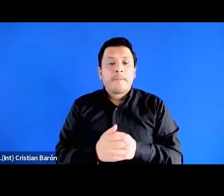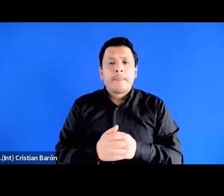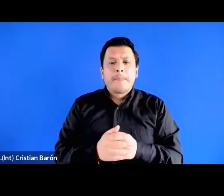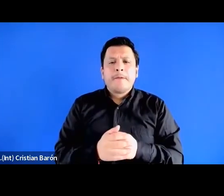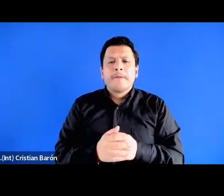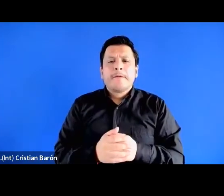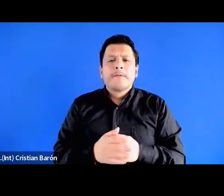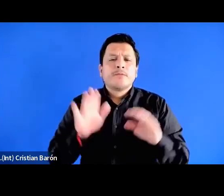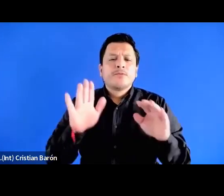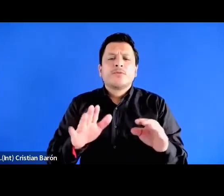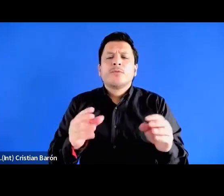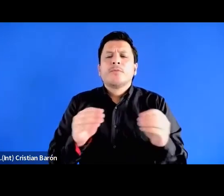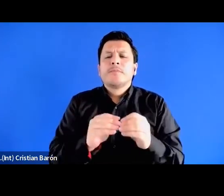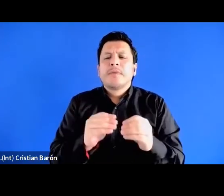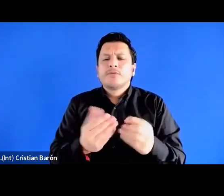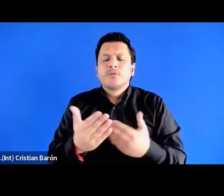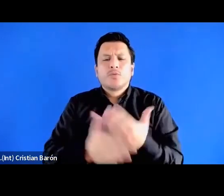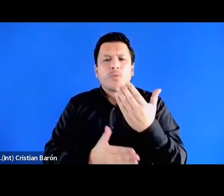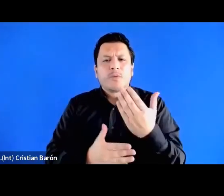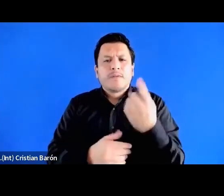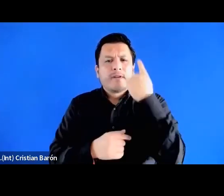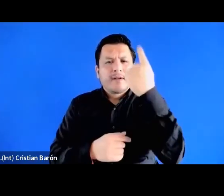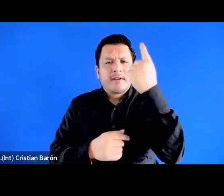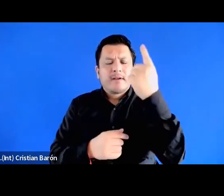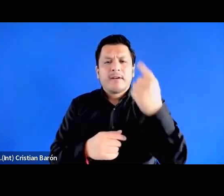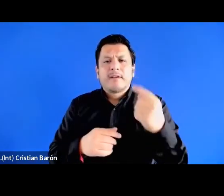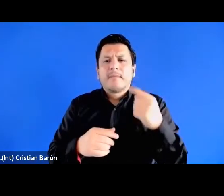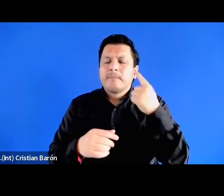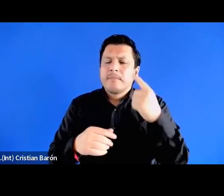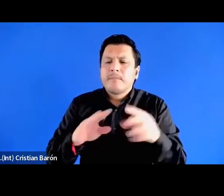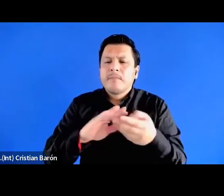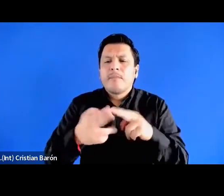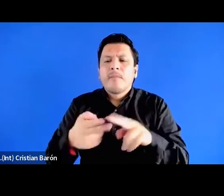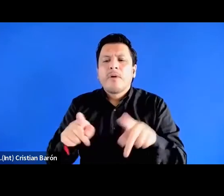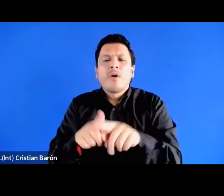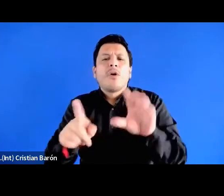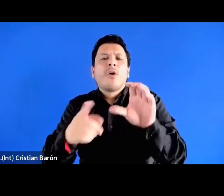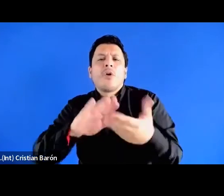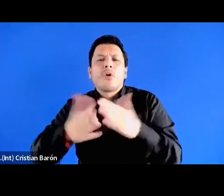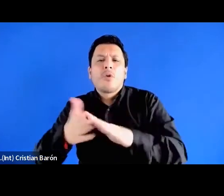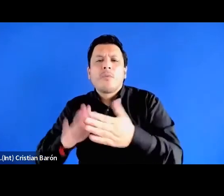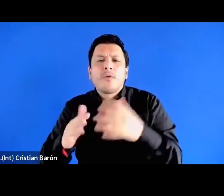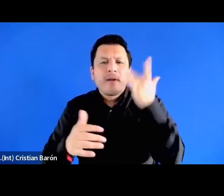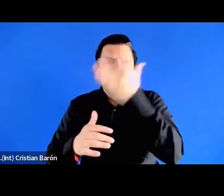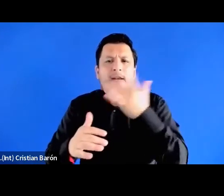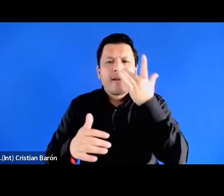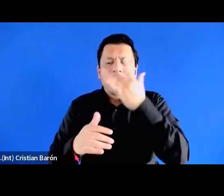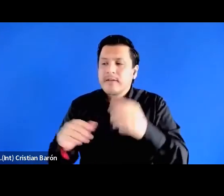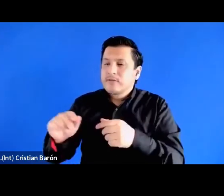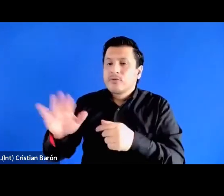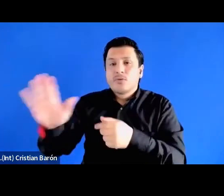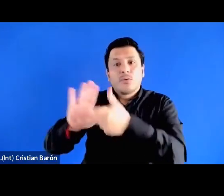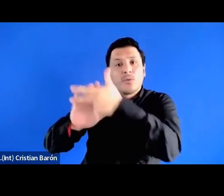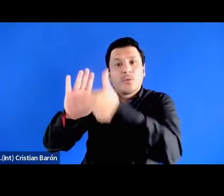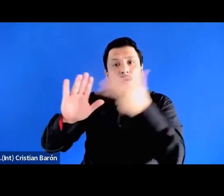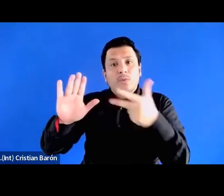con esta nueva identidad política de primero comunidades negras que sale en la constitución del 91